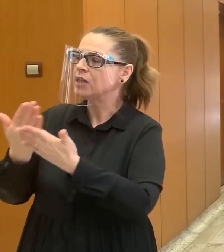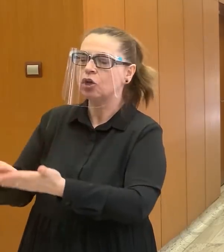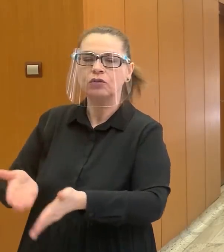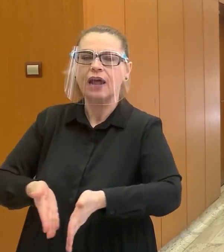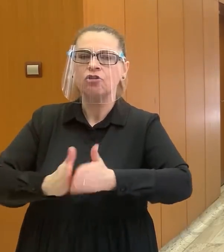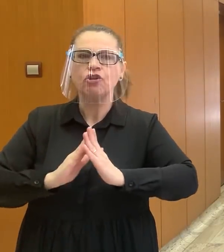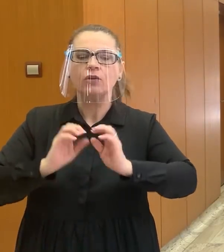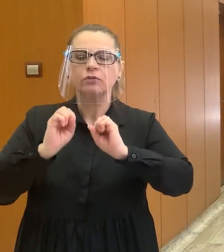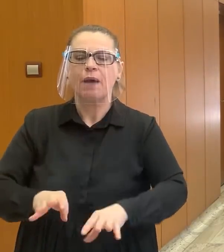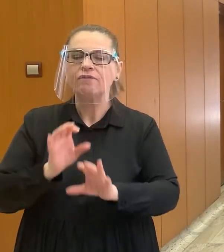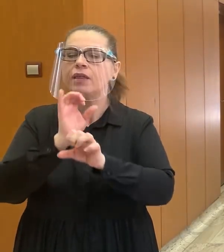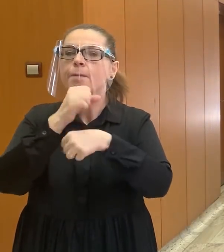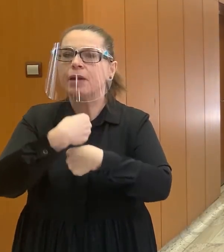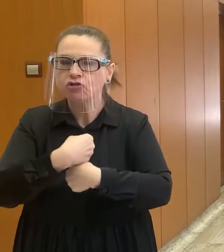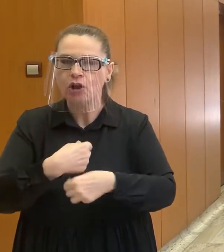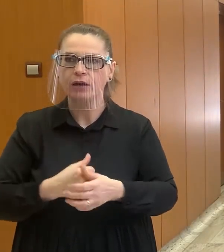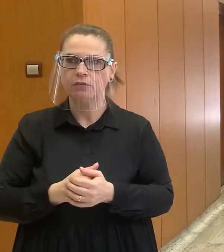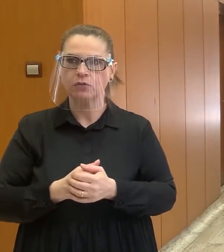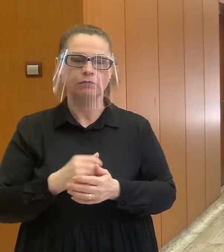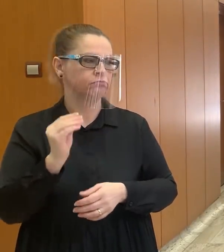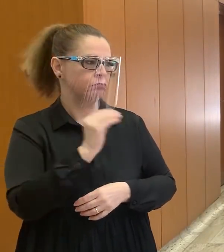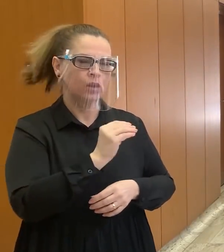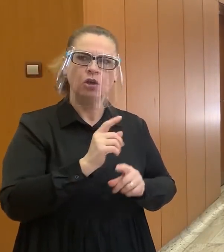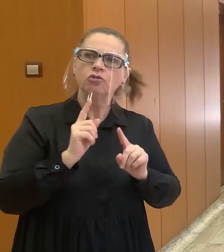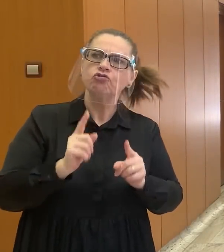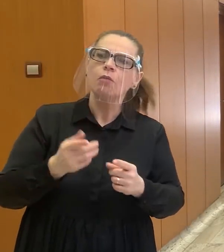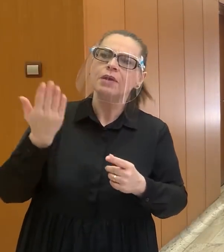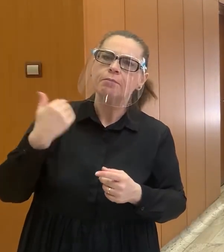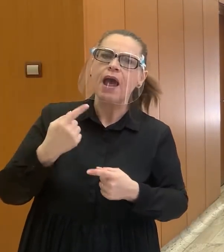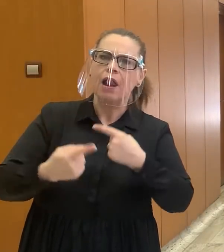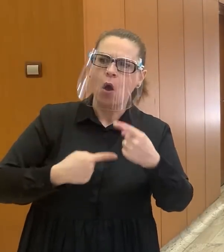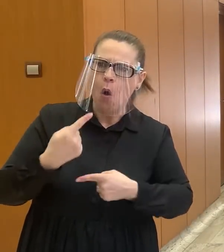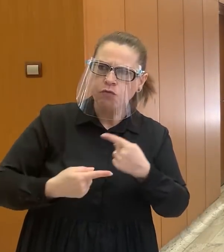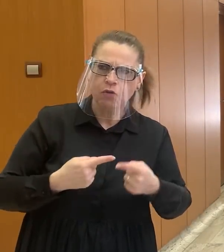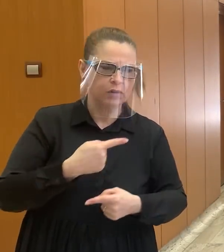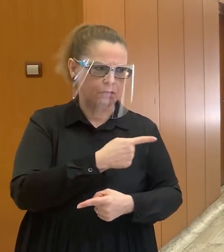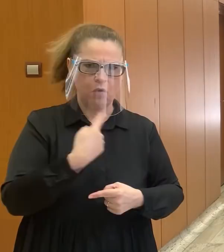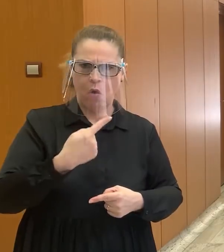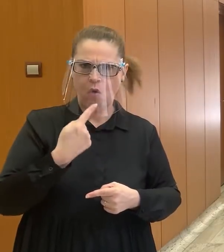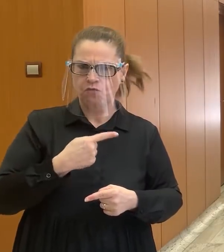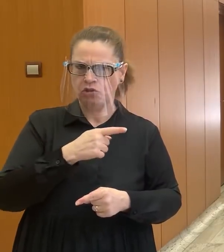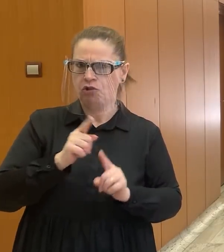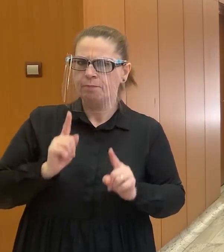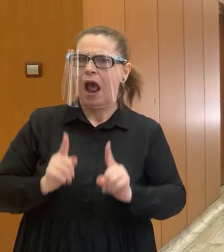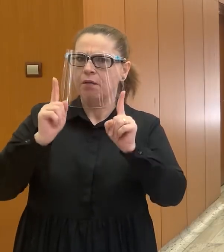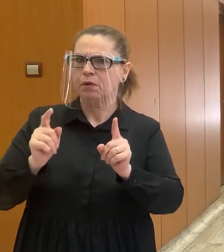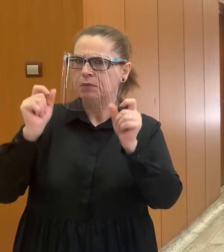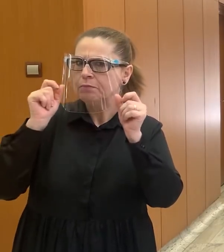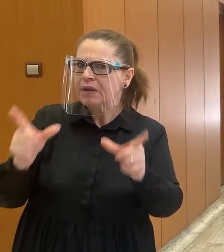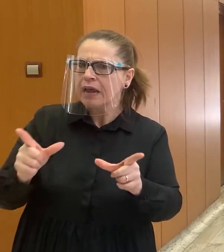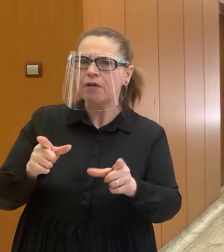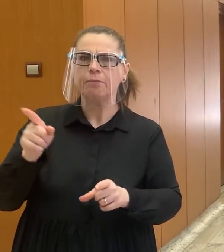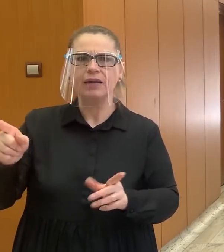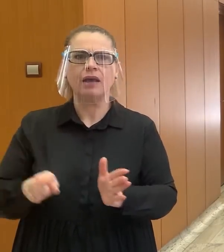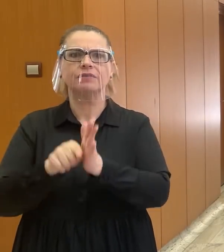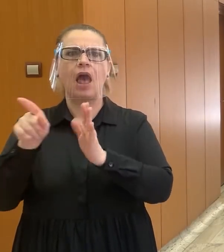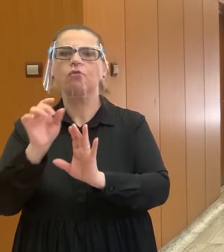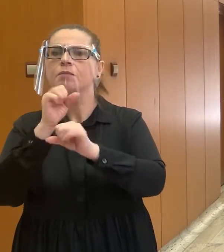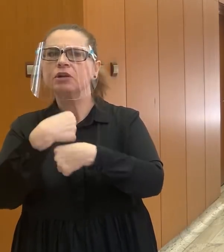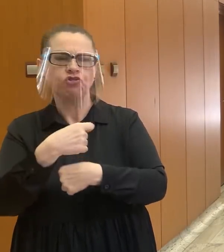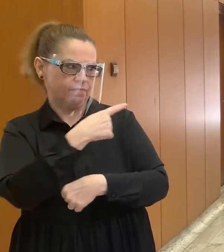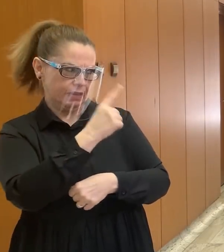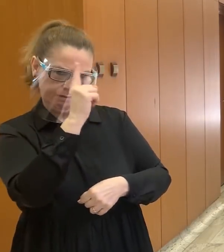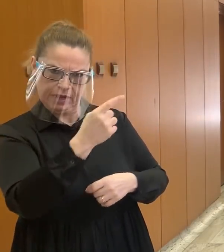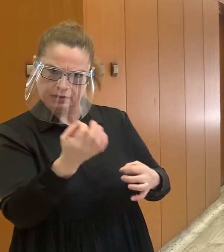mlčanlivosti. A o čom teda by mal hovorite, že budeme prekvapení a závení mlčanlivosti, takže asi viete vnúčiť? Nie,